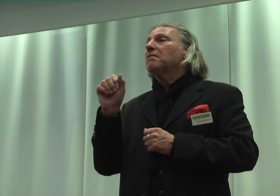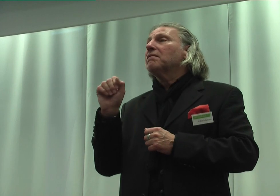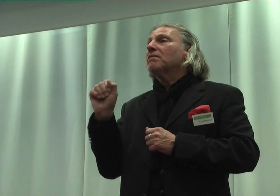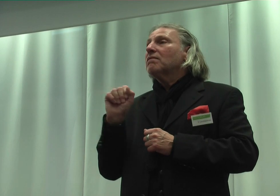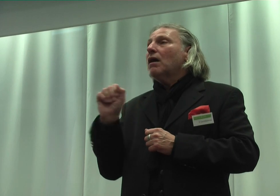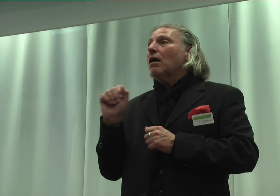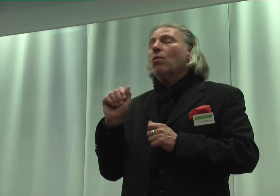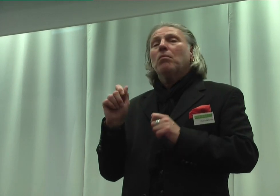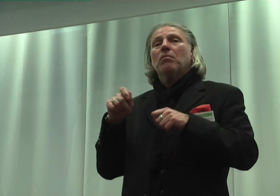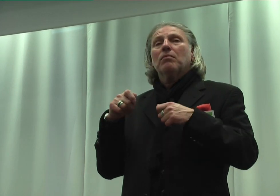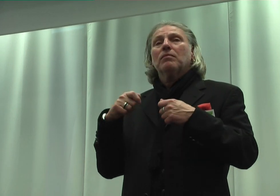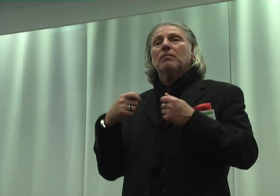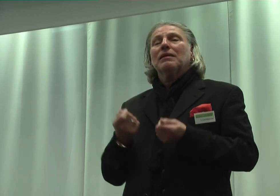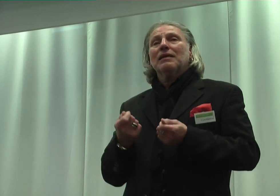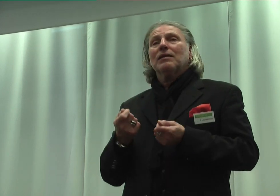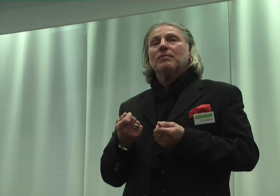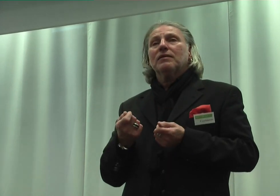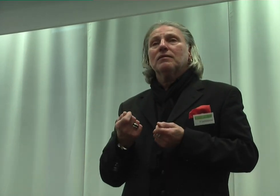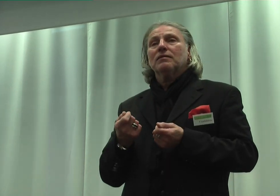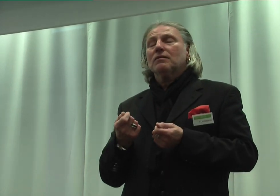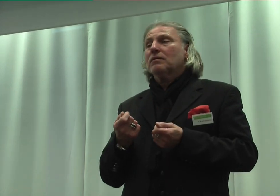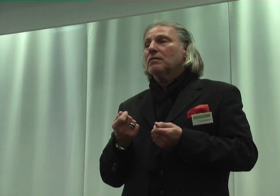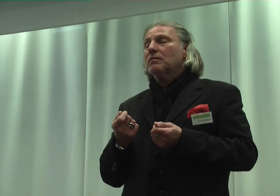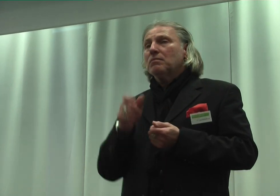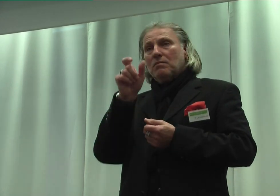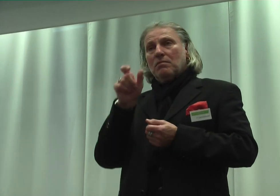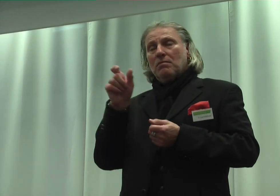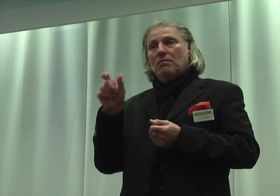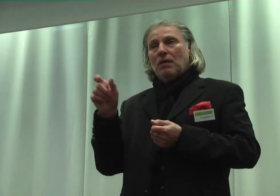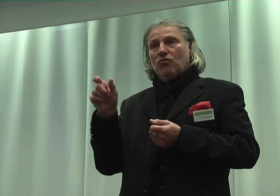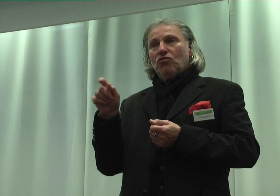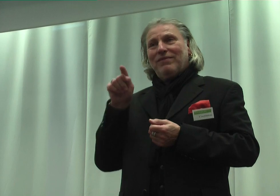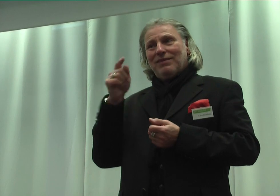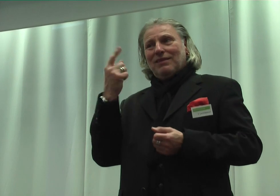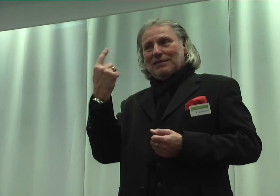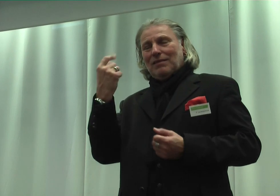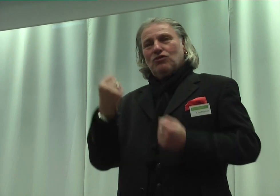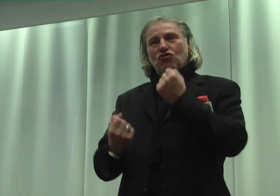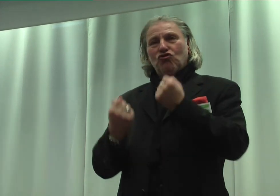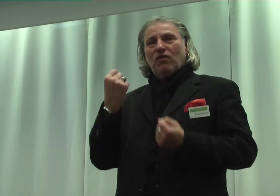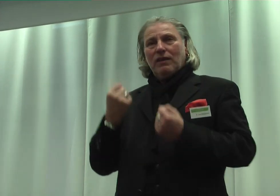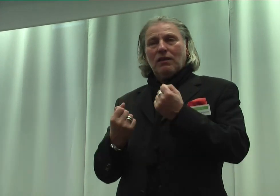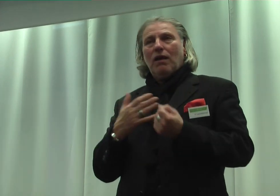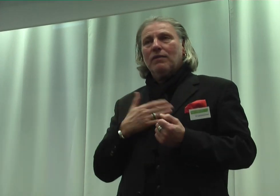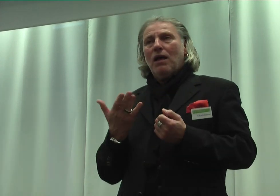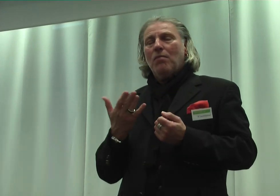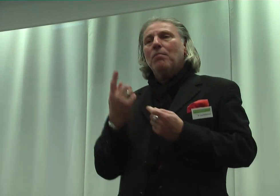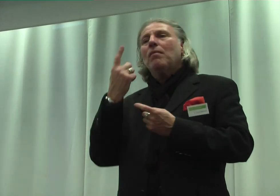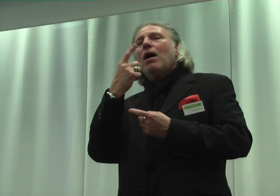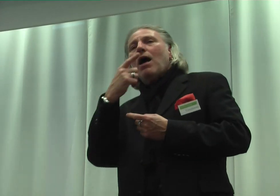Menschen, die Schwierigkeiten haben, andere Menschen mit